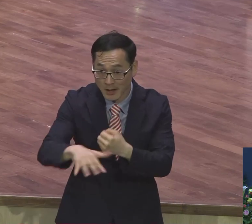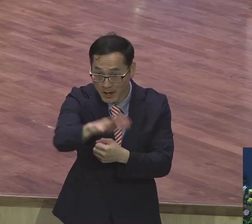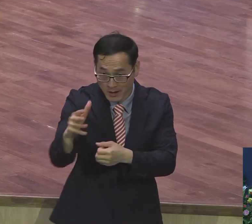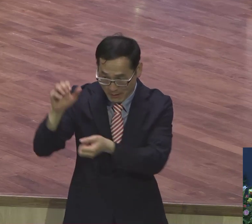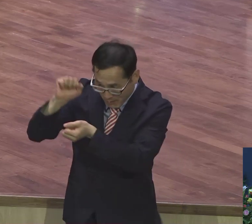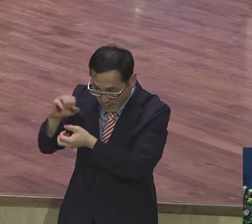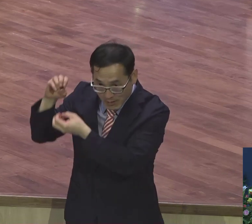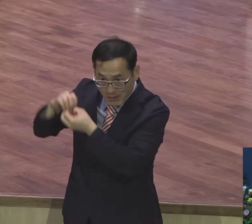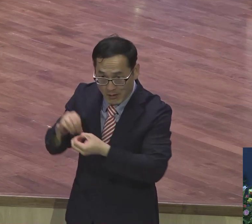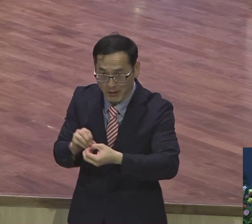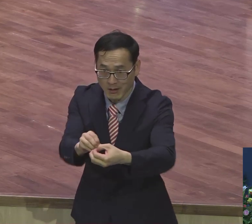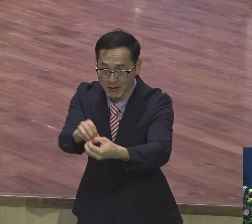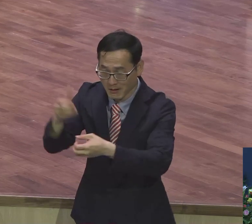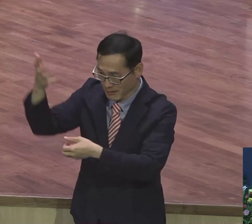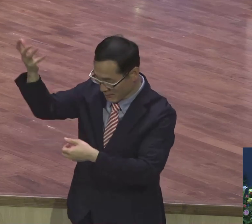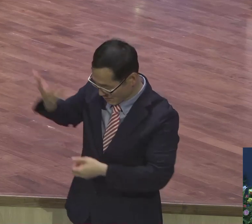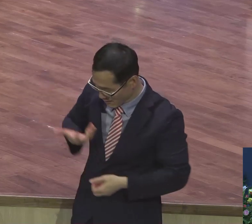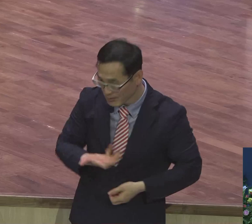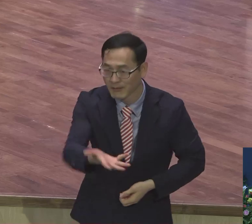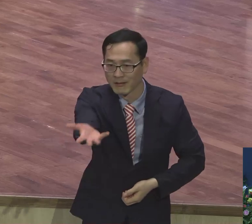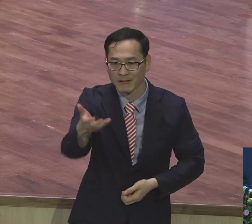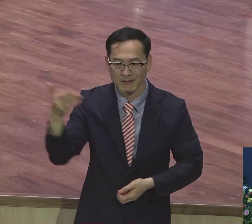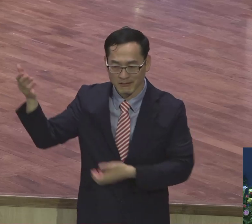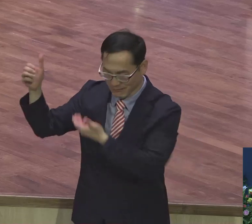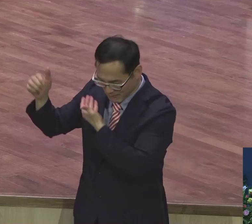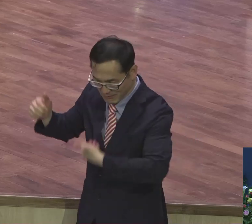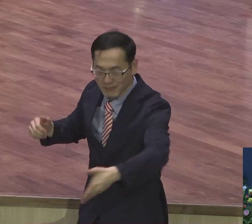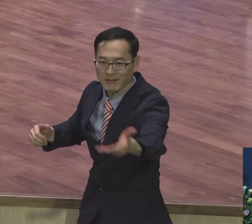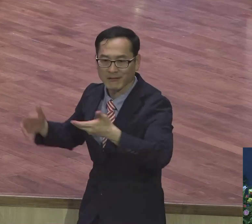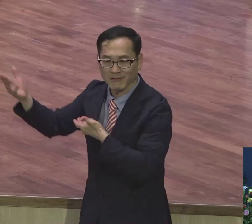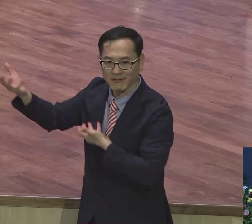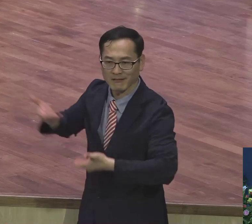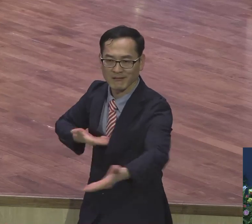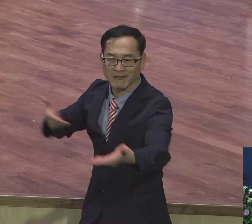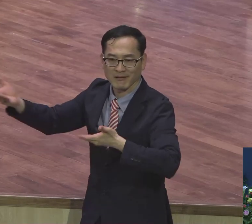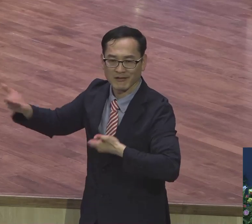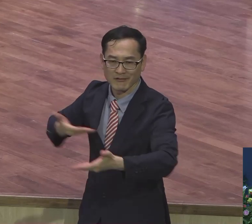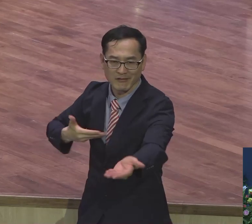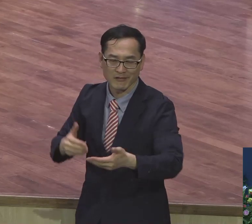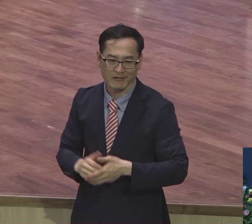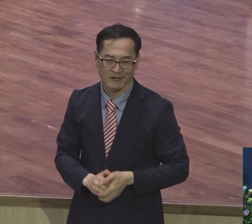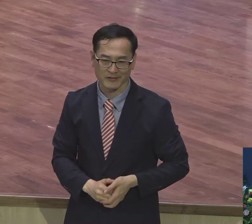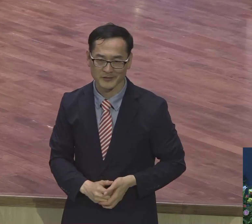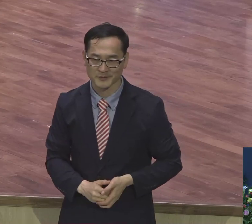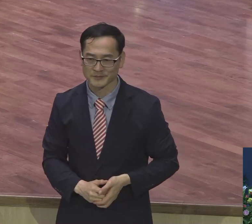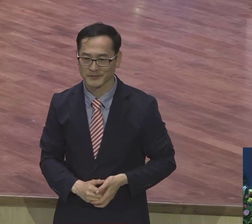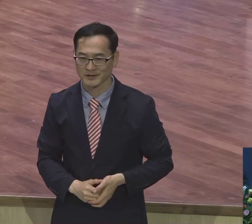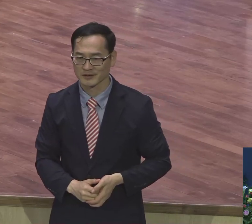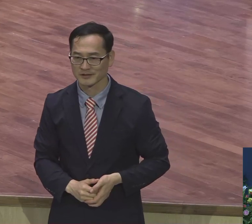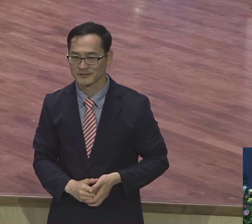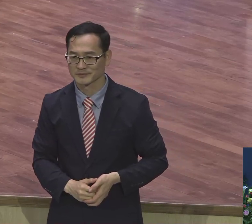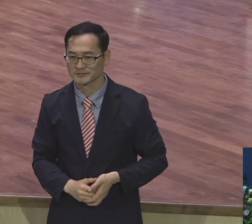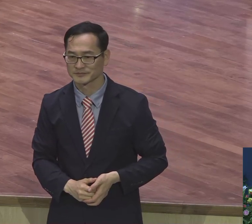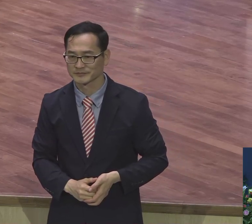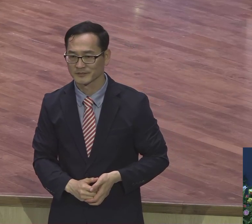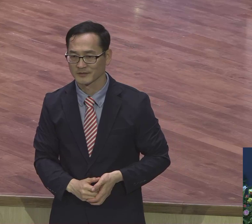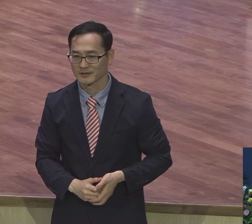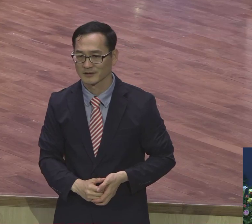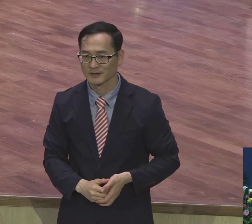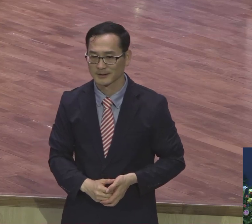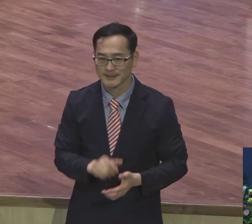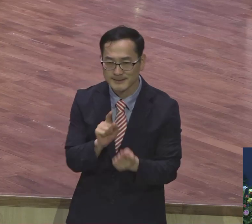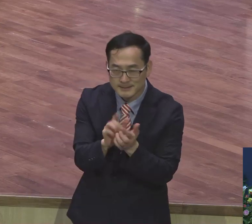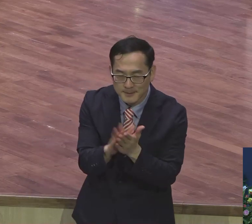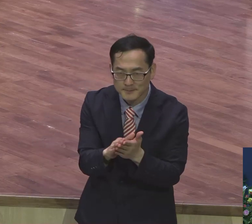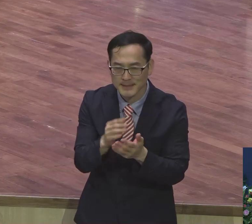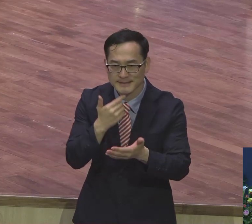그래서 강단 말씀이 중요합니다 강단 말씀과 사문을 체질에 대한 삶을 살게 되면 어떻게